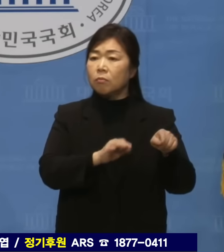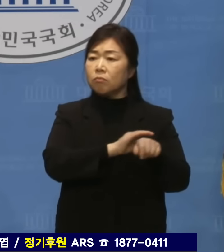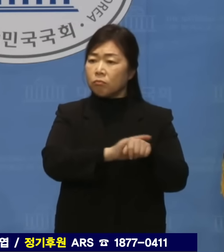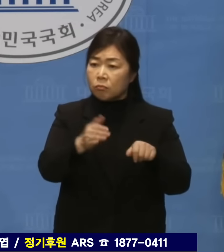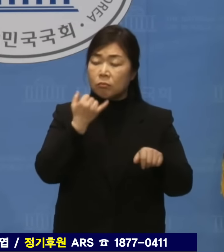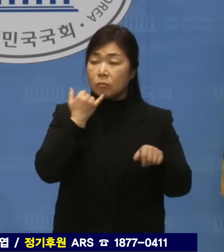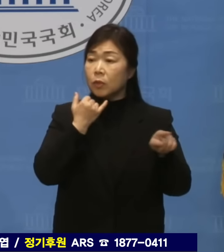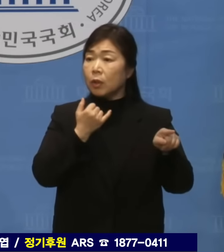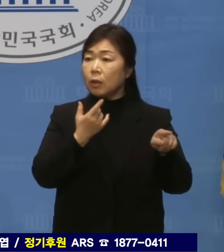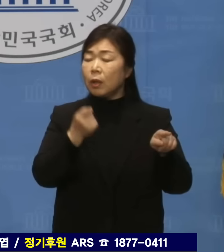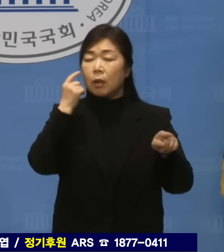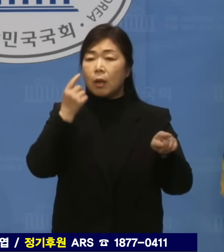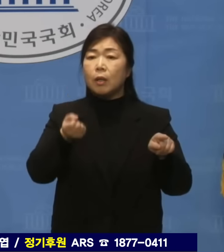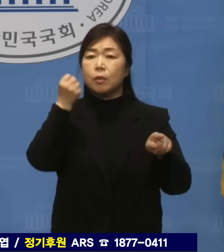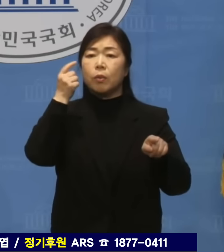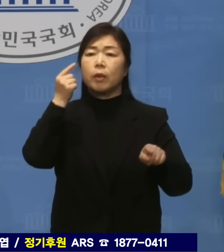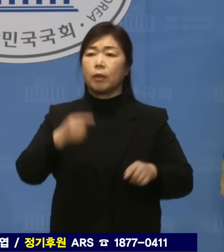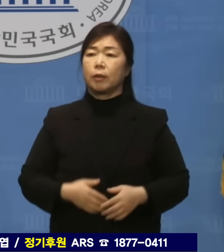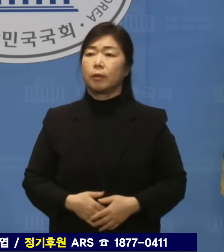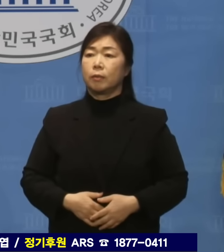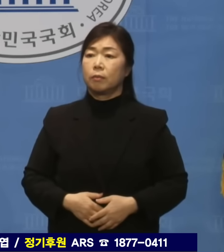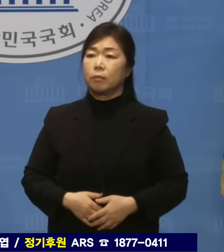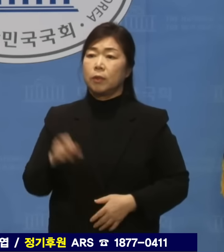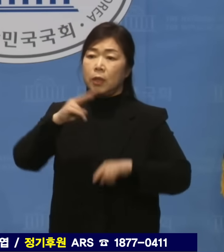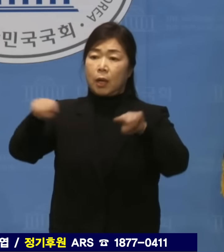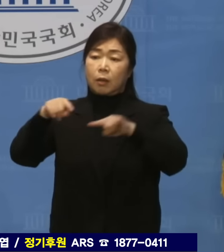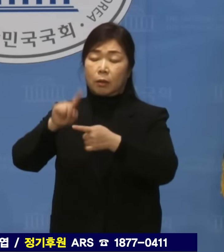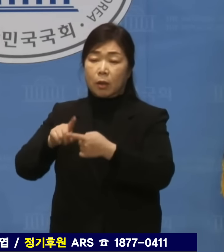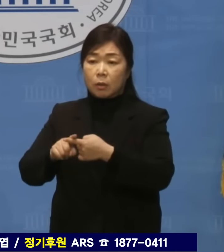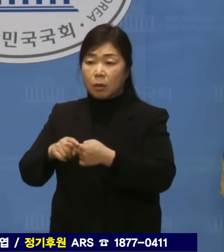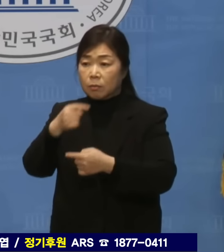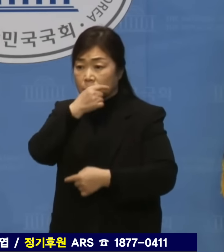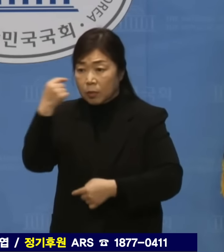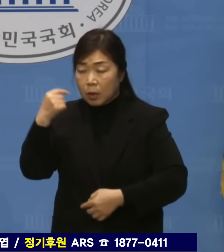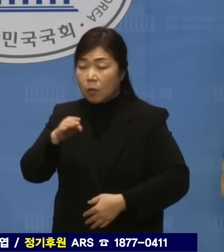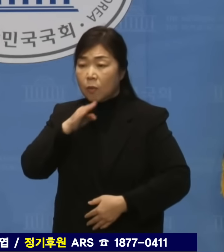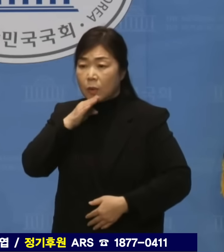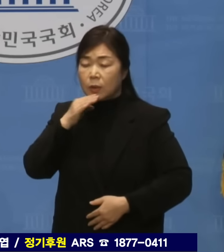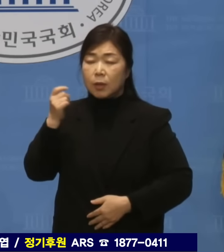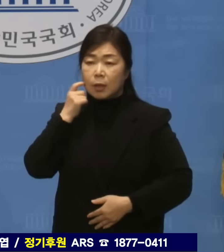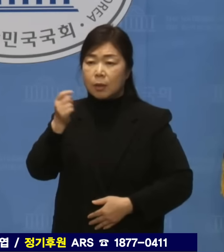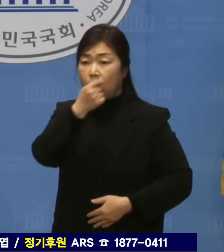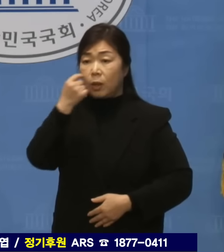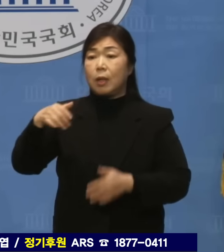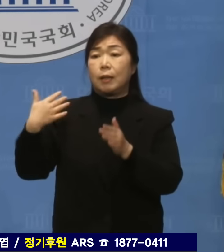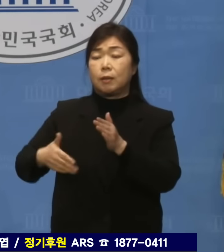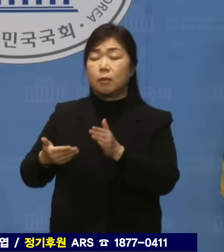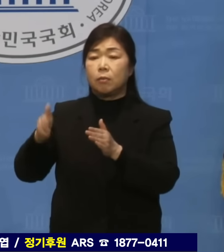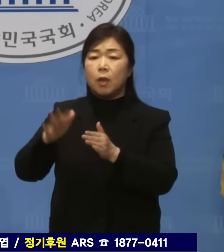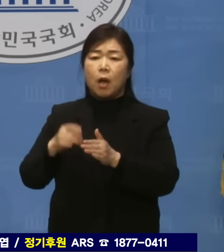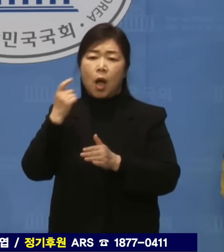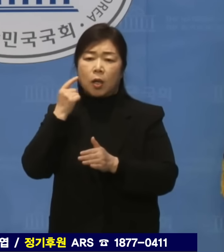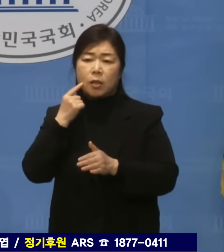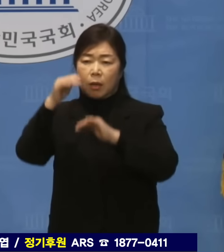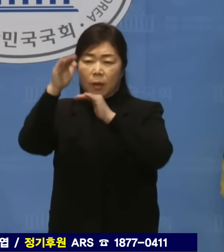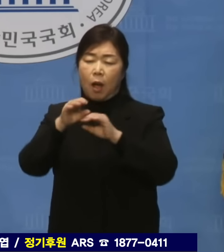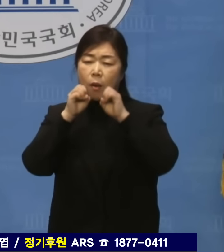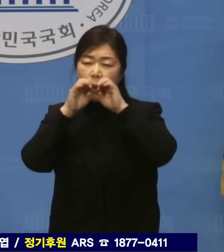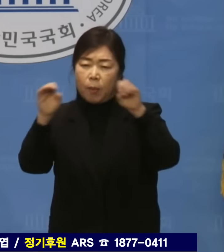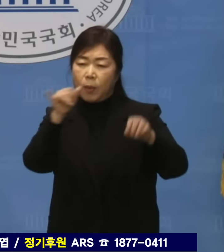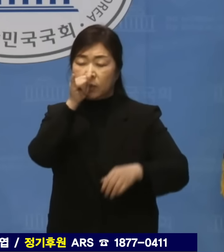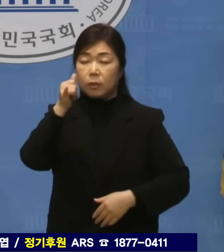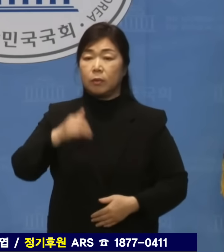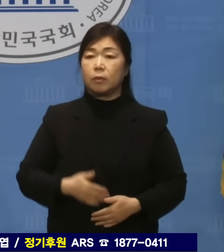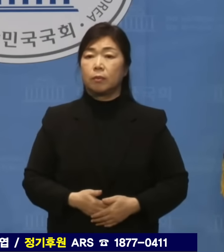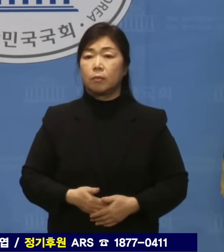한동훈 위원장은 야당에 대해서는 사실 확인도 않고 허위 사실을 유포하면서 김건희 여사의 명품백 수수에